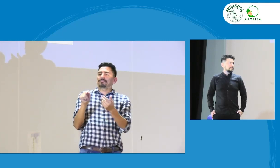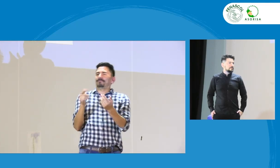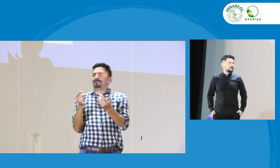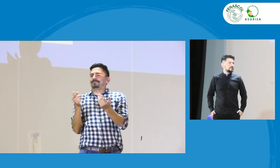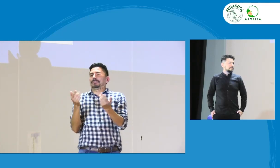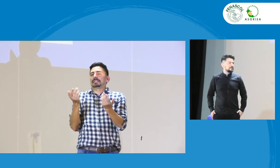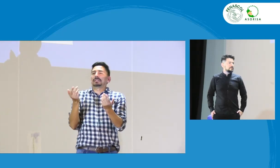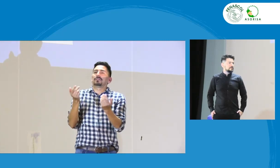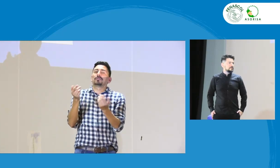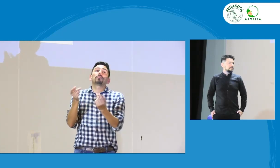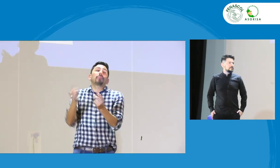participando.